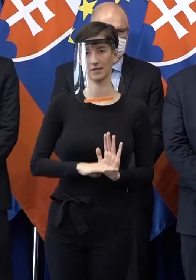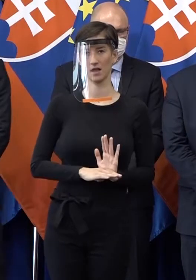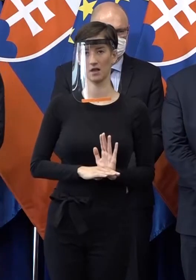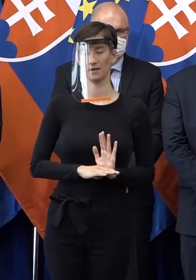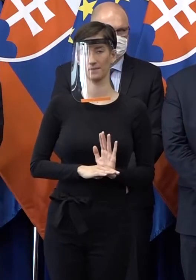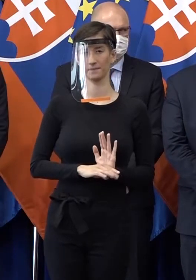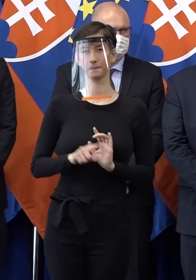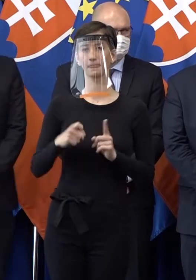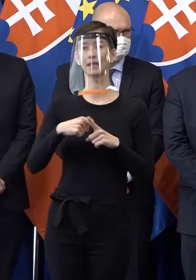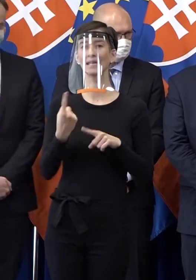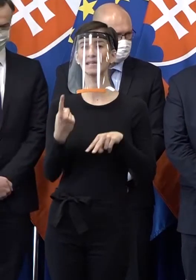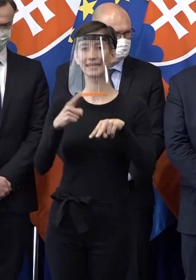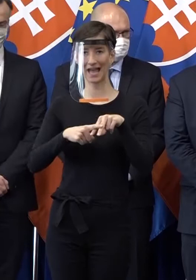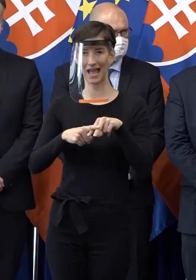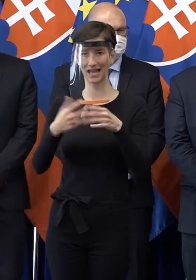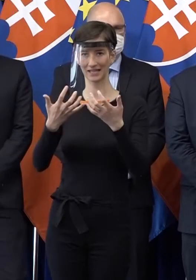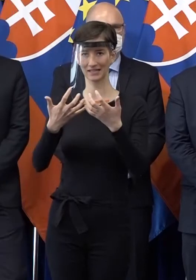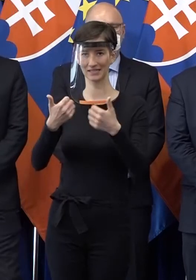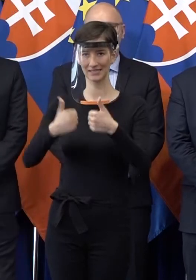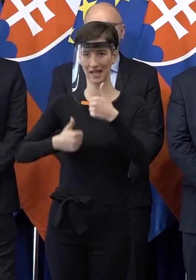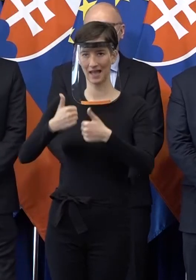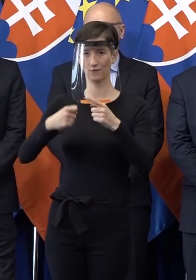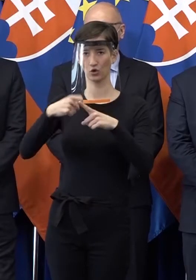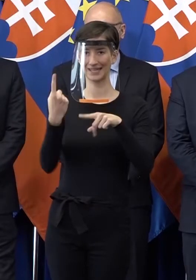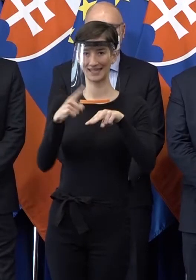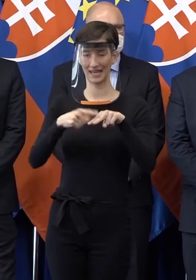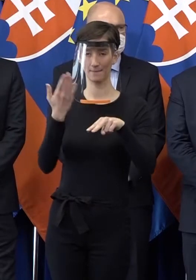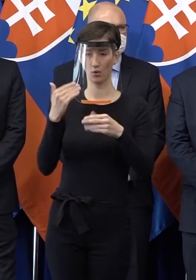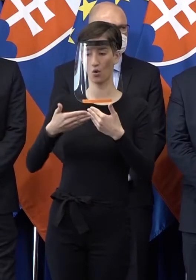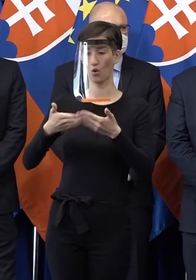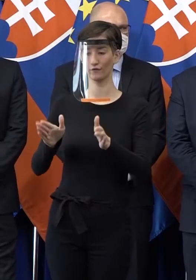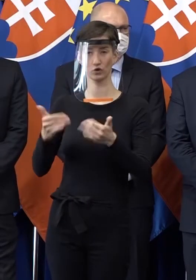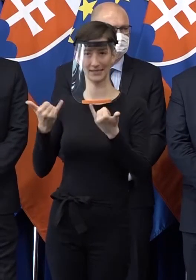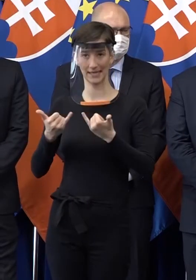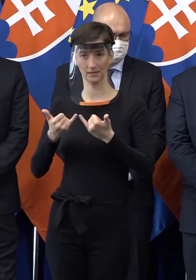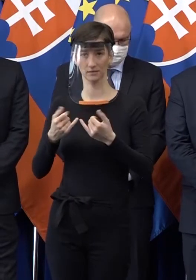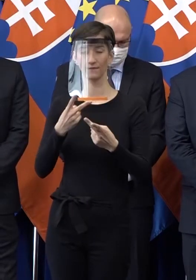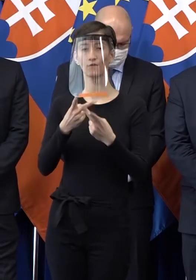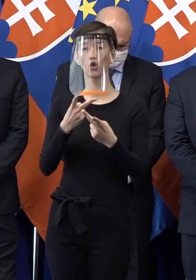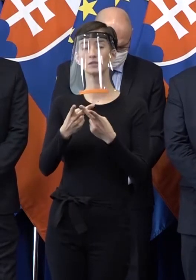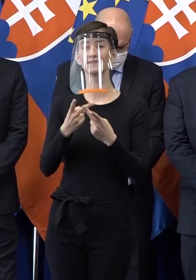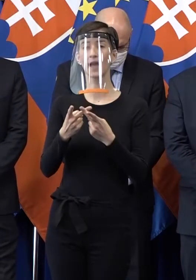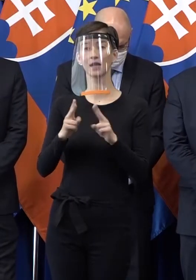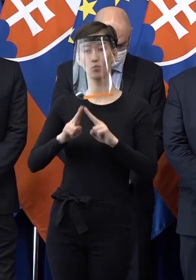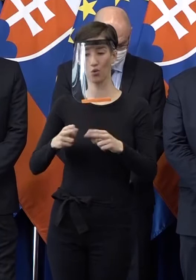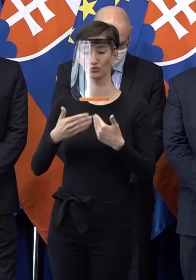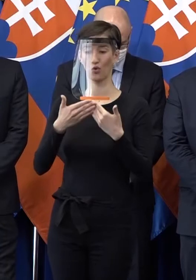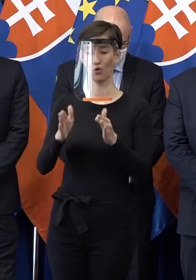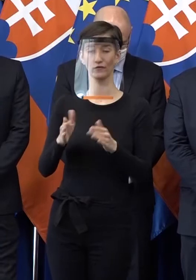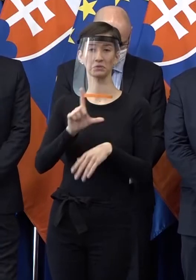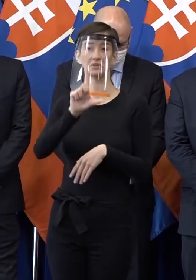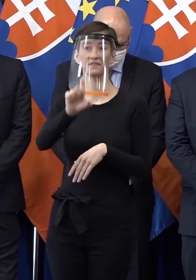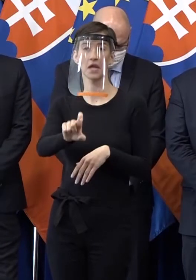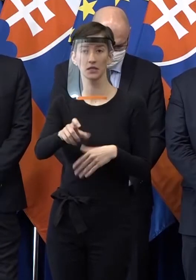Kia otvorila výrobu dneska, myslím, ako. Volkswagen možno otvorí za dva týždne, ako. Ale je otázka, či dokáže